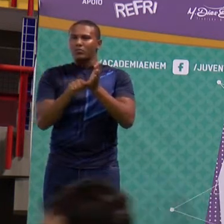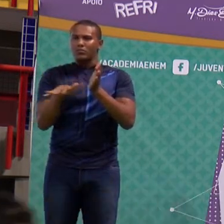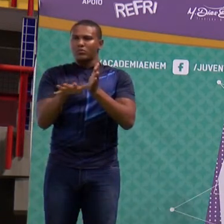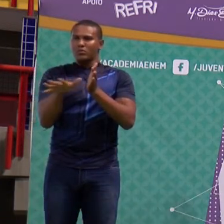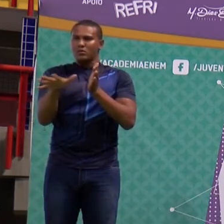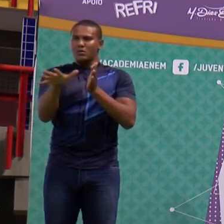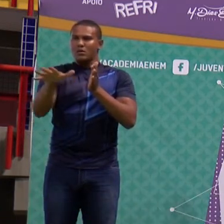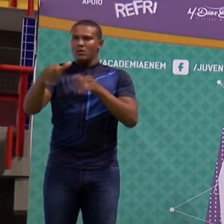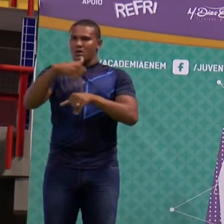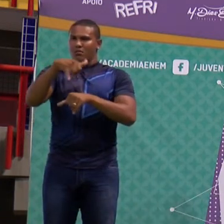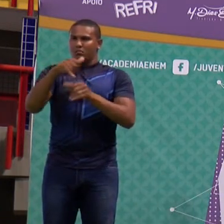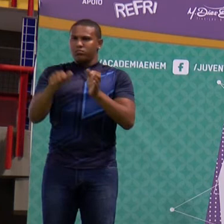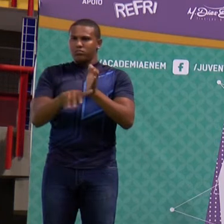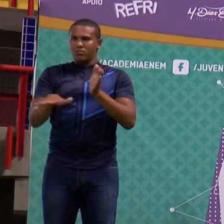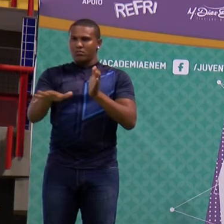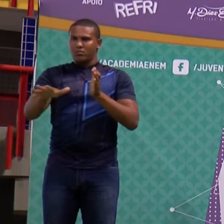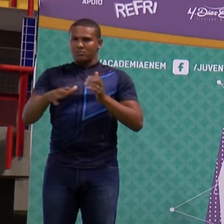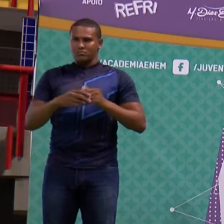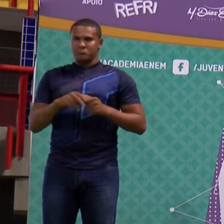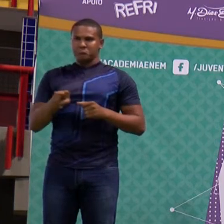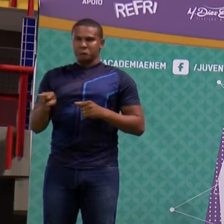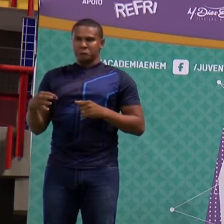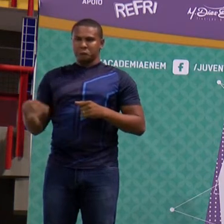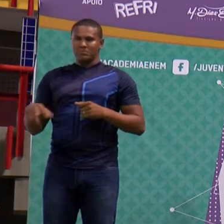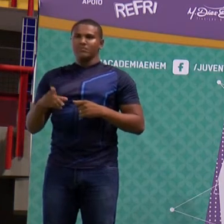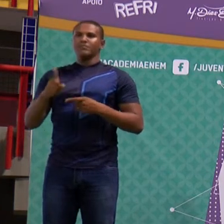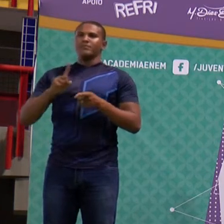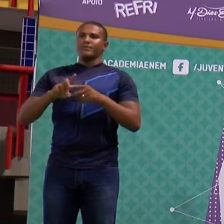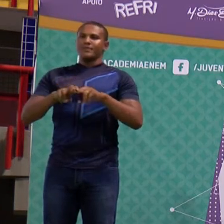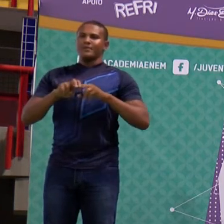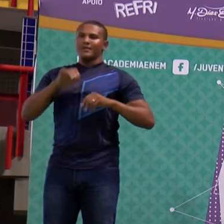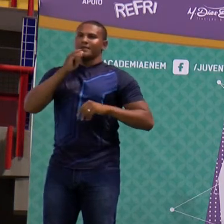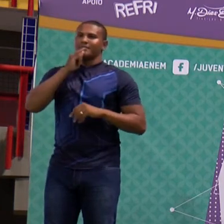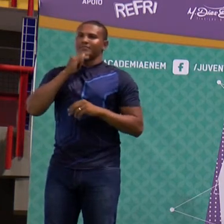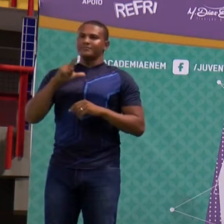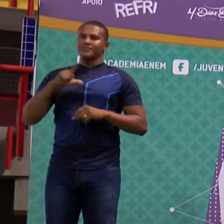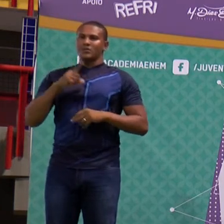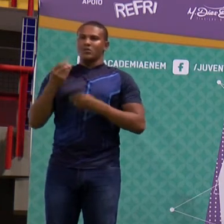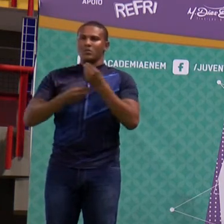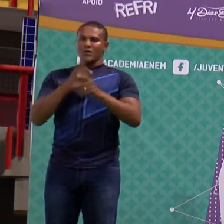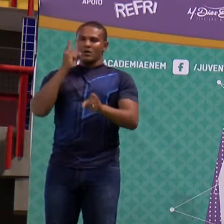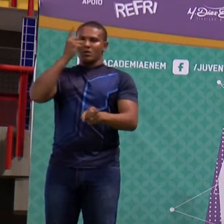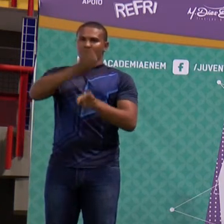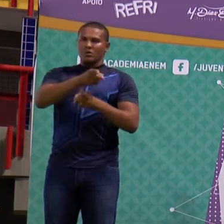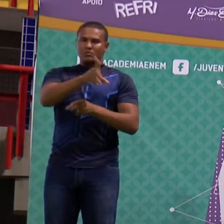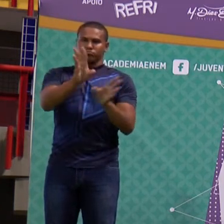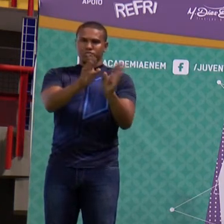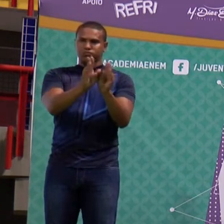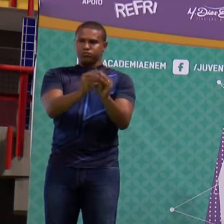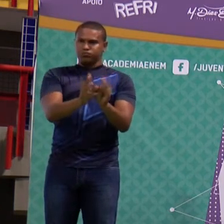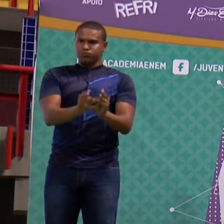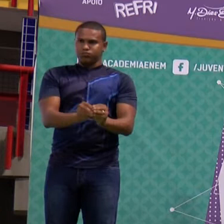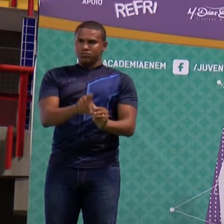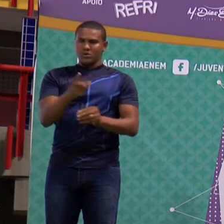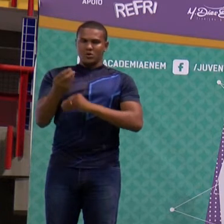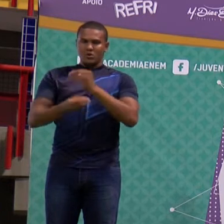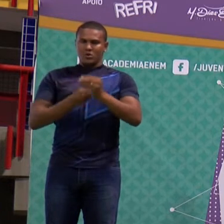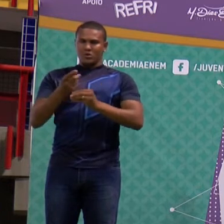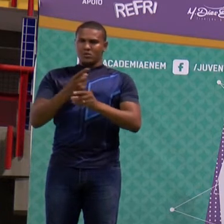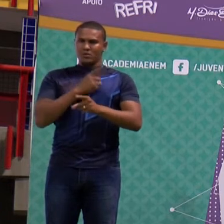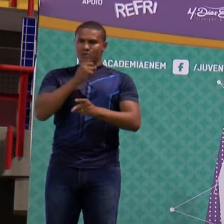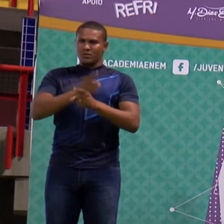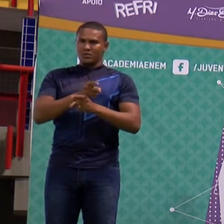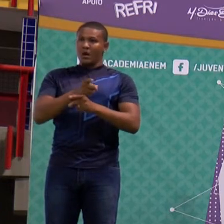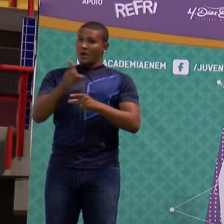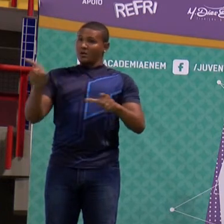por autótrofos fotossintetizantes encontrados nesses ambientes. Esse item é o item